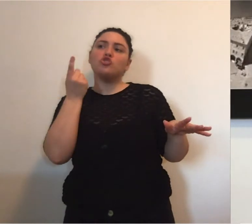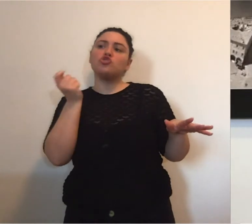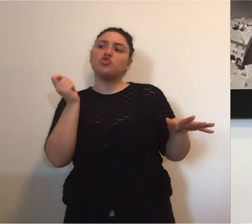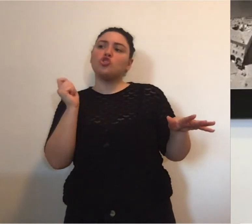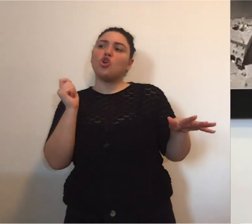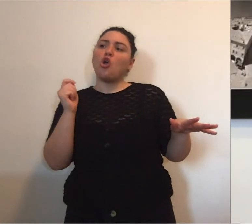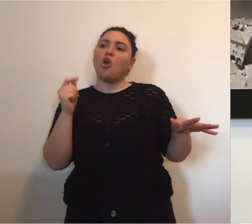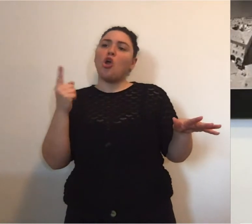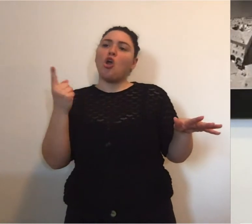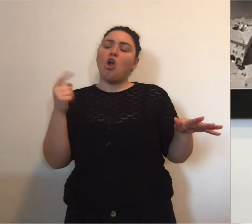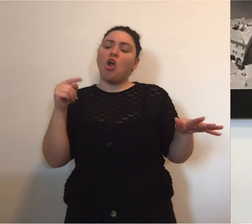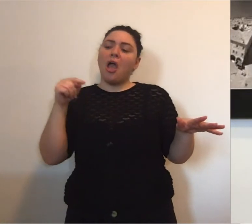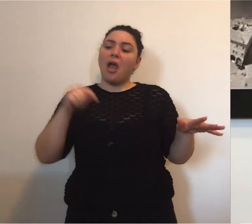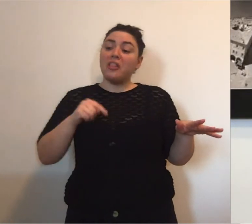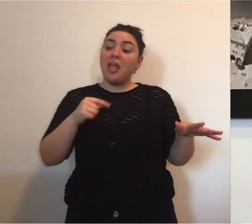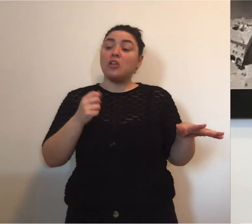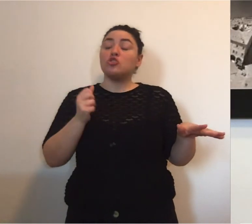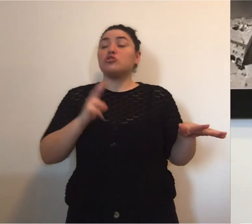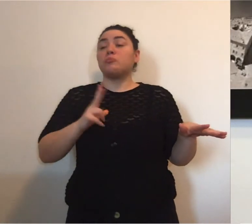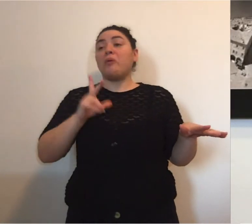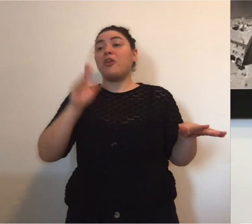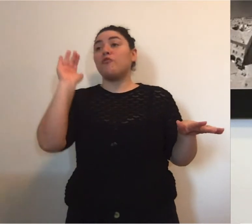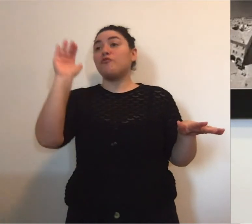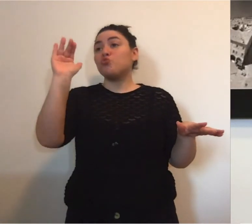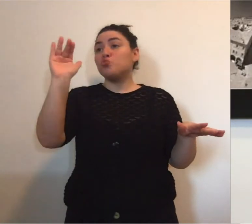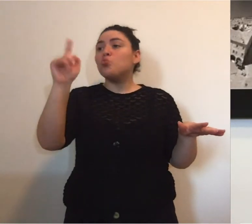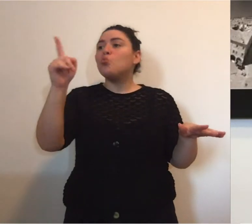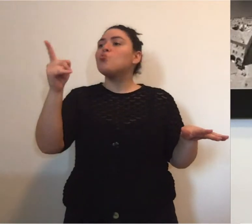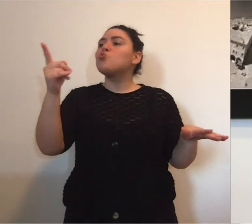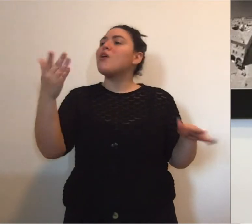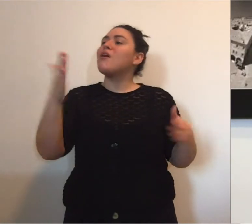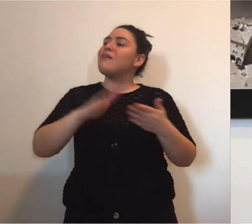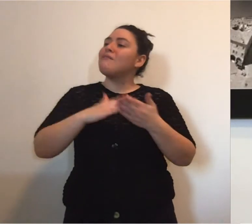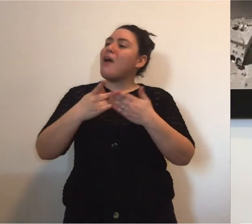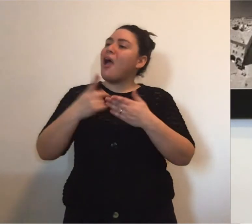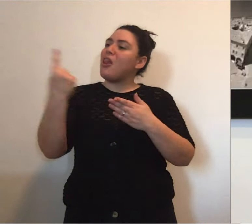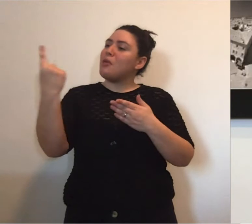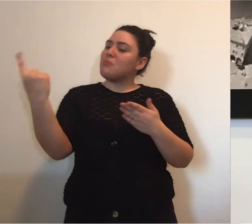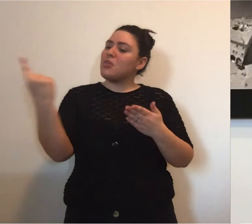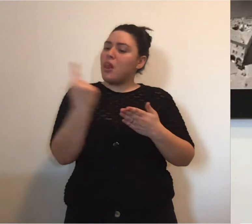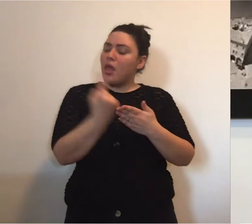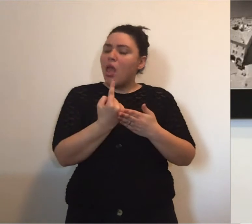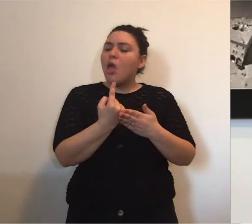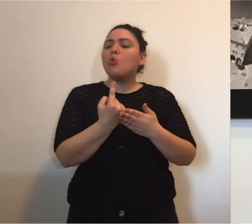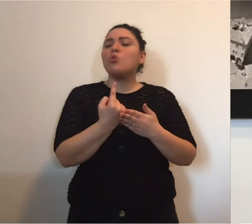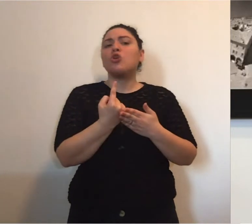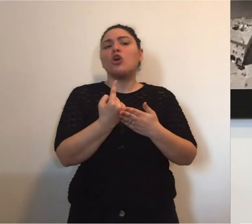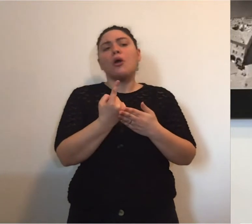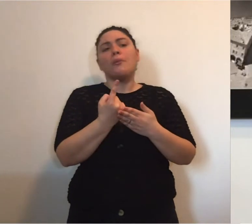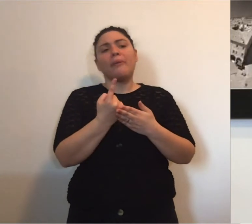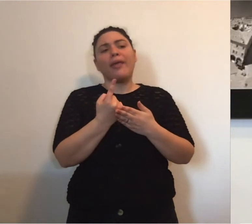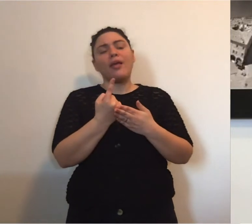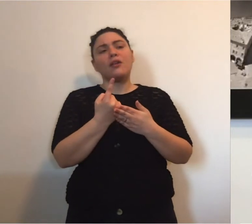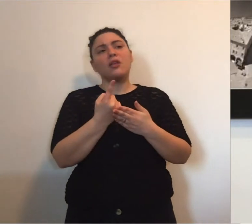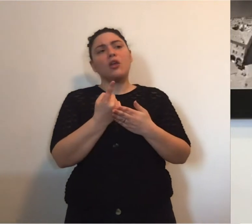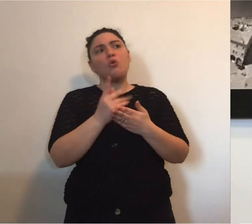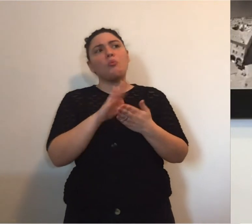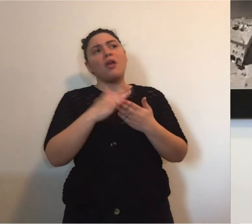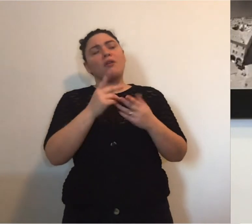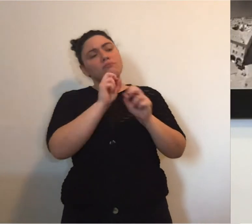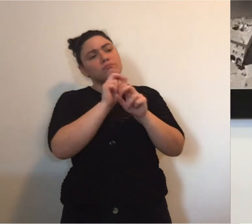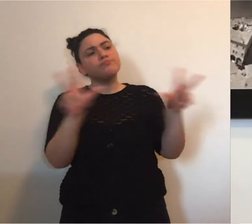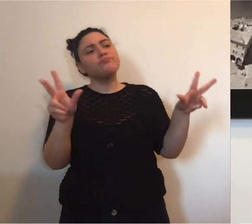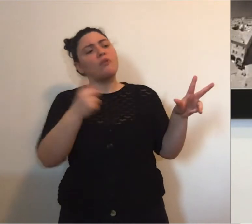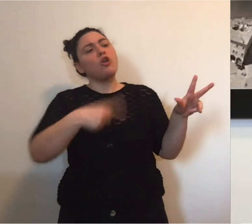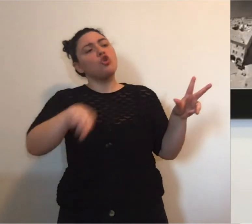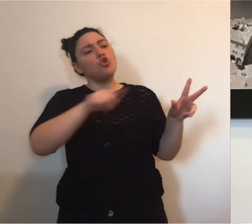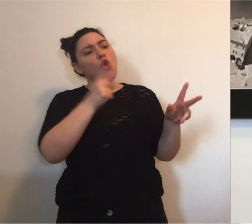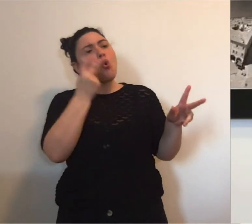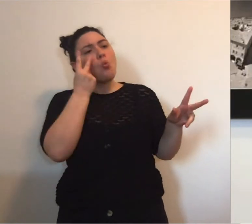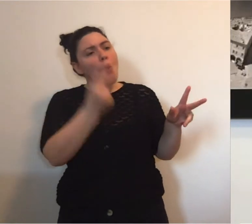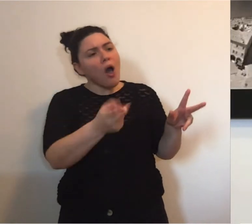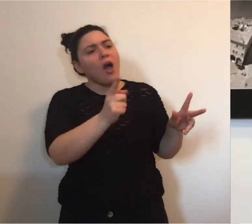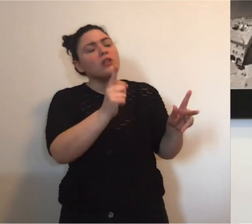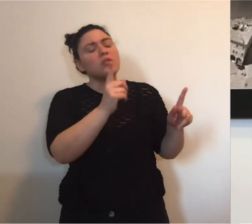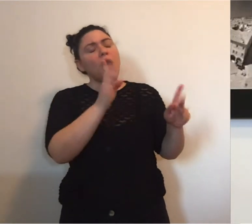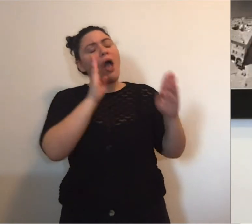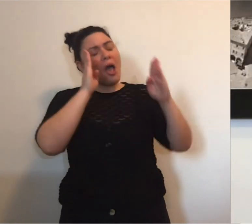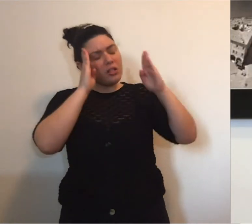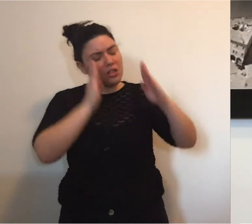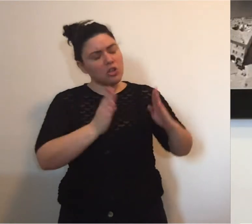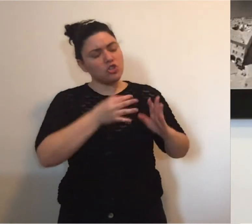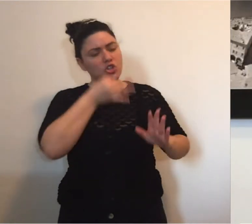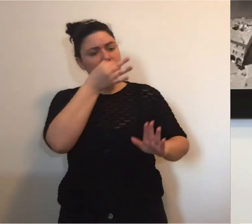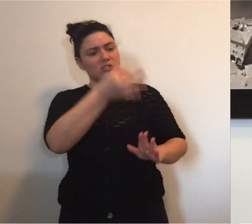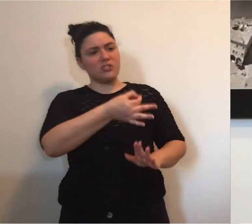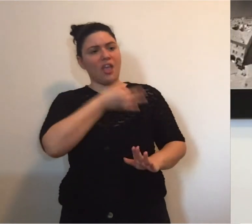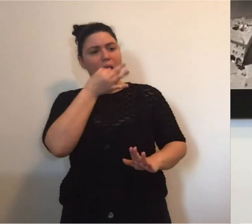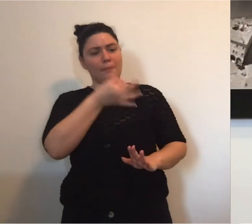che sia un modo per dire che adesso, e io spero anche in futuro, ci sia la piena